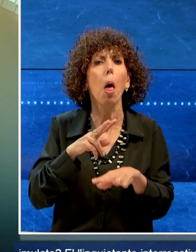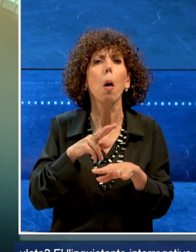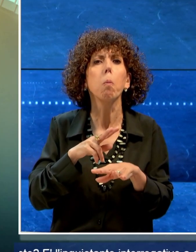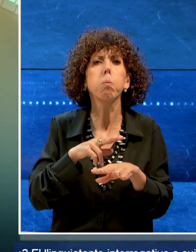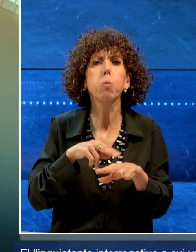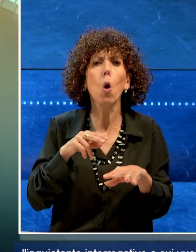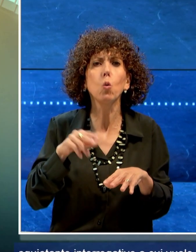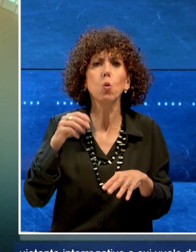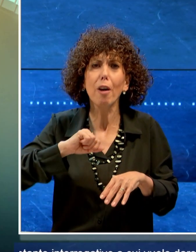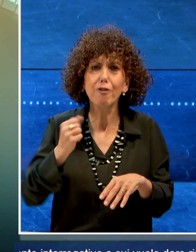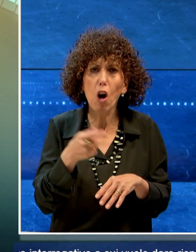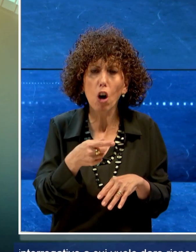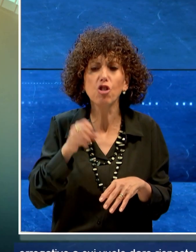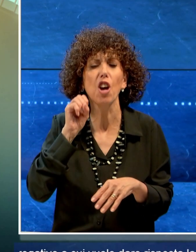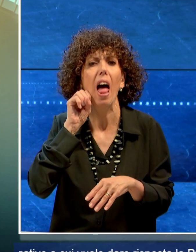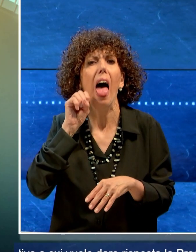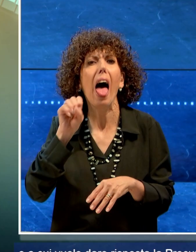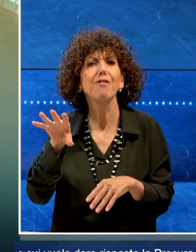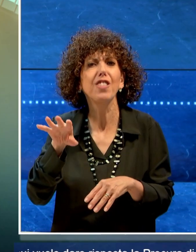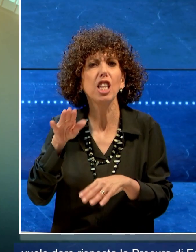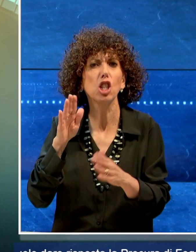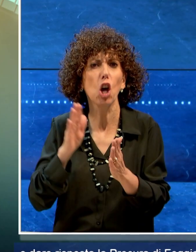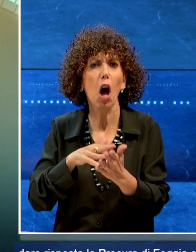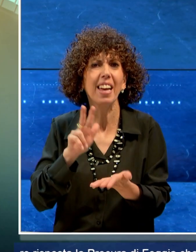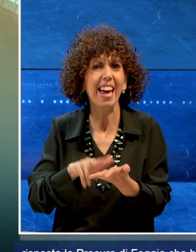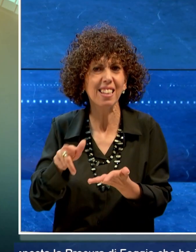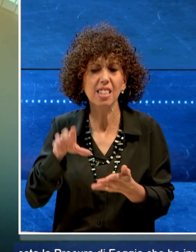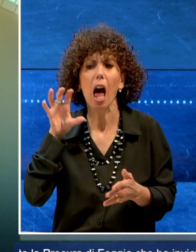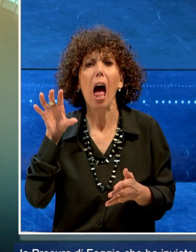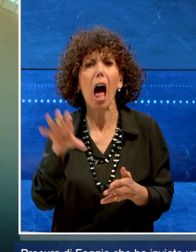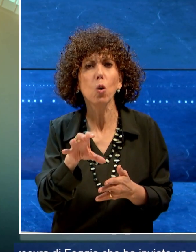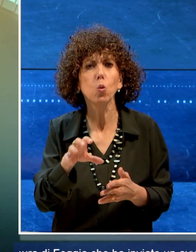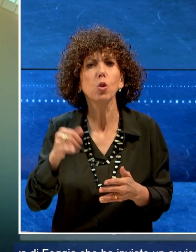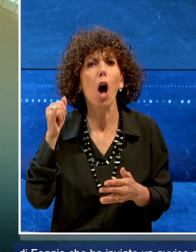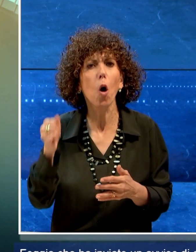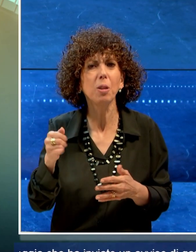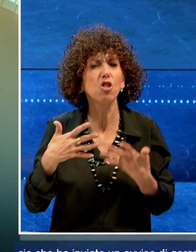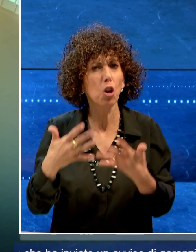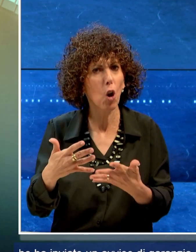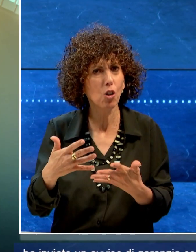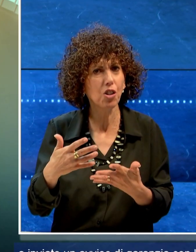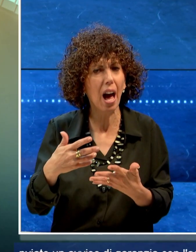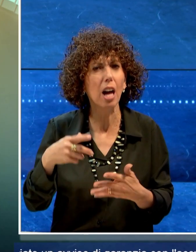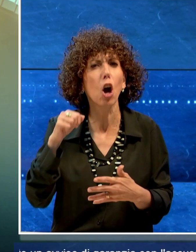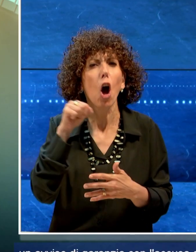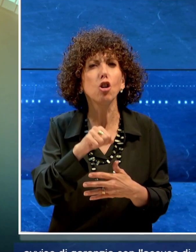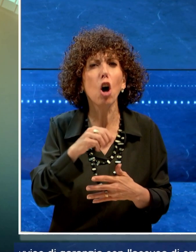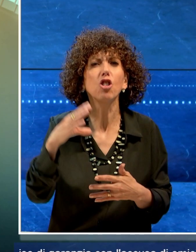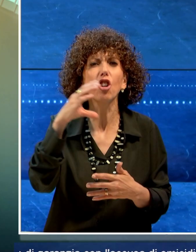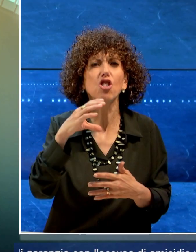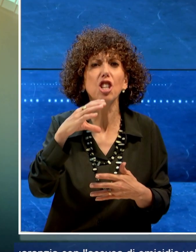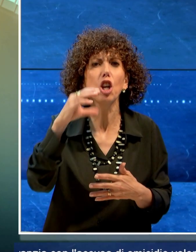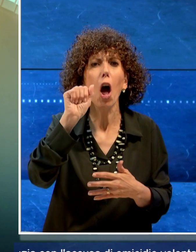Foggia che ha inviato un avviso di garanzia con l'accusa di omicidio volontario nei confronti di Ciro